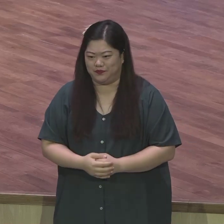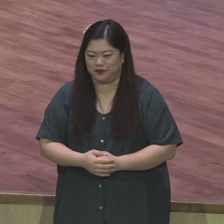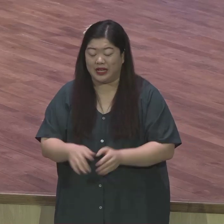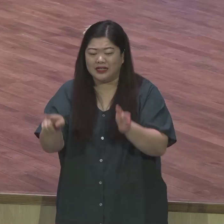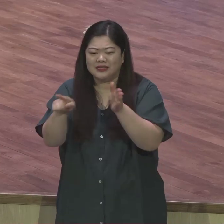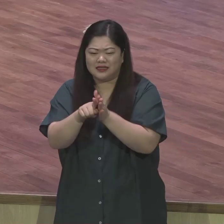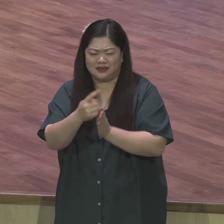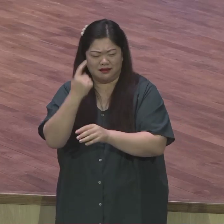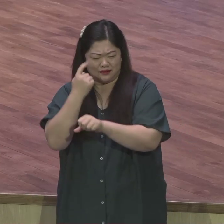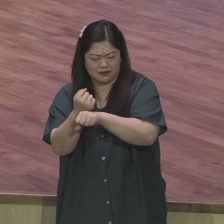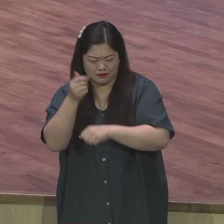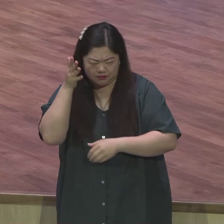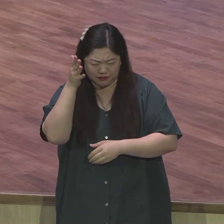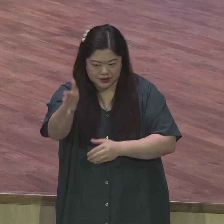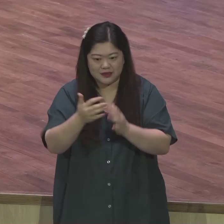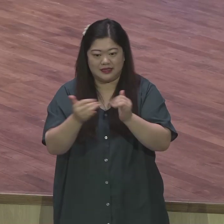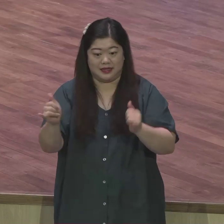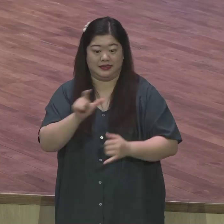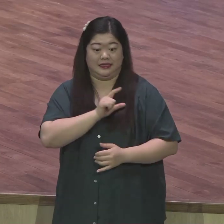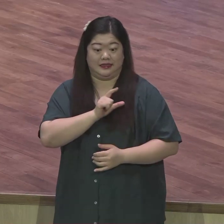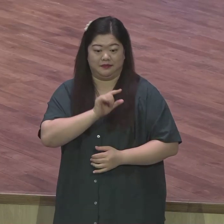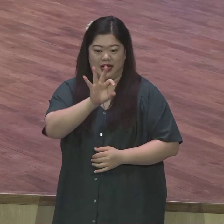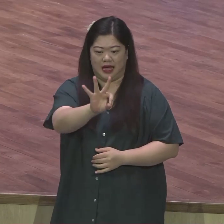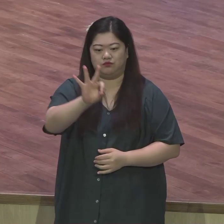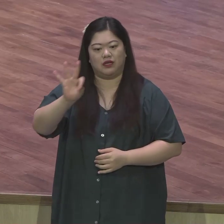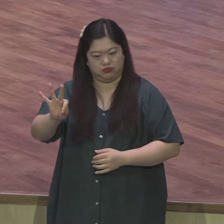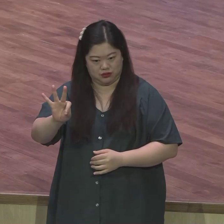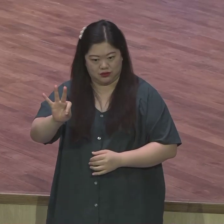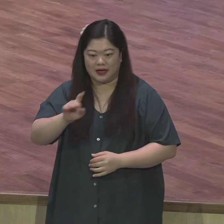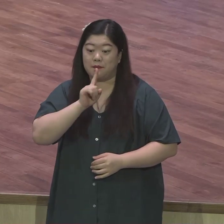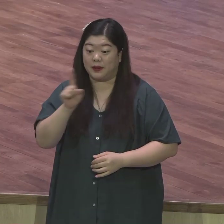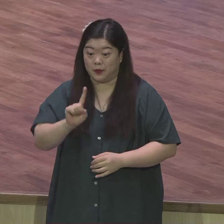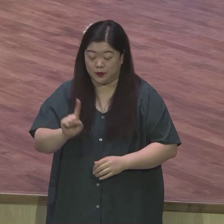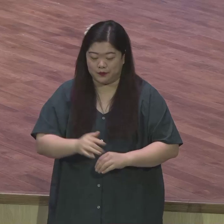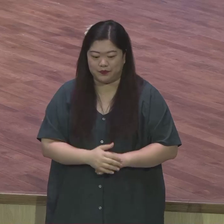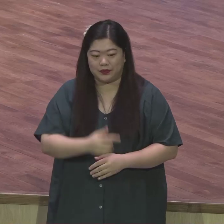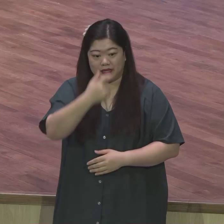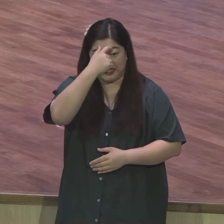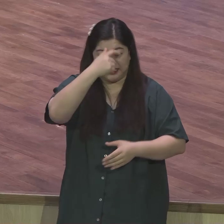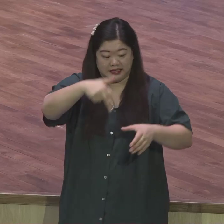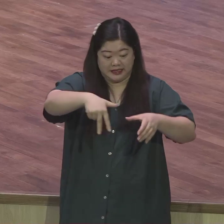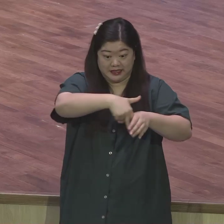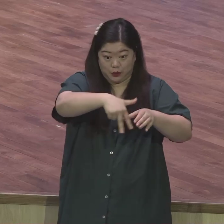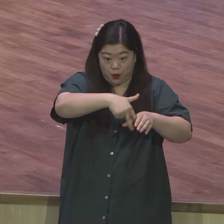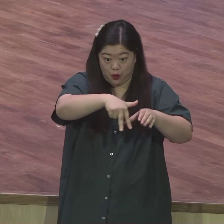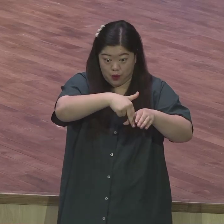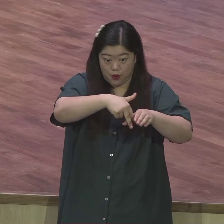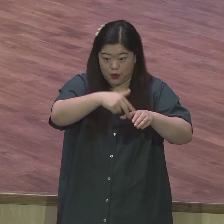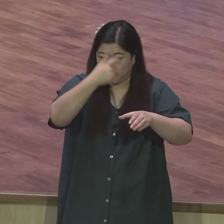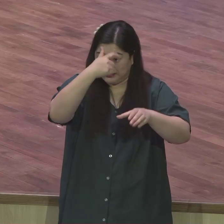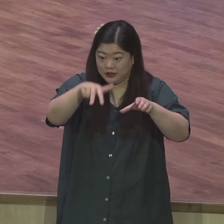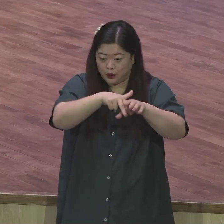말했습니다 로마스 말씀에 대해서요 기독교 역사 속에서 이 책은